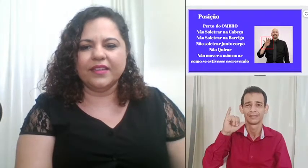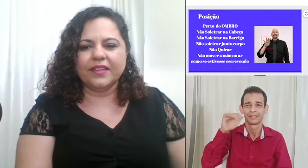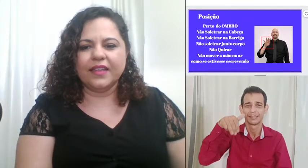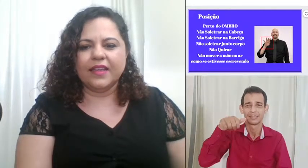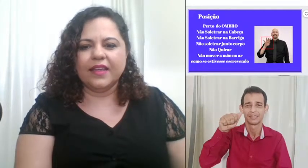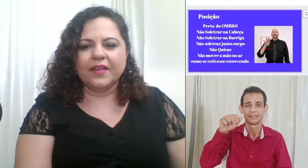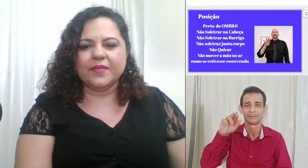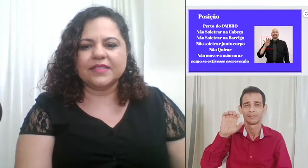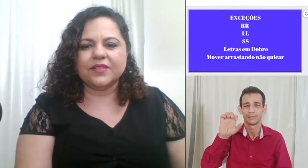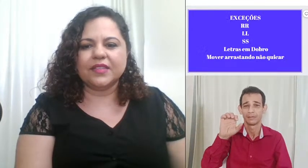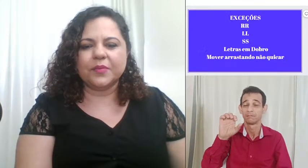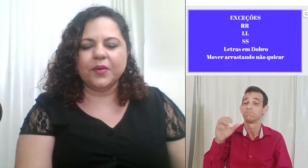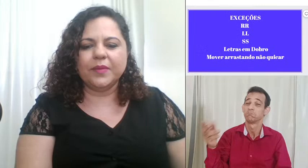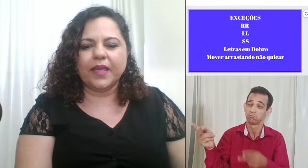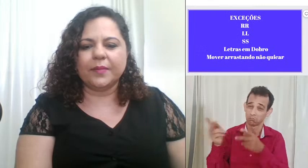mas não tem problema